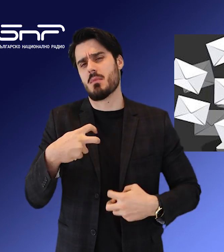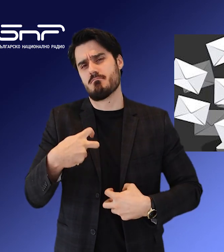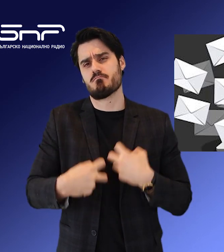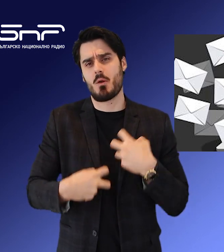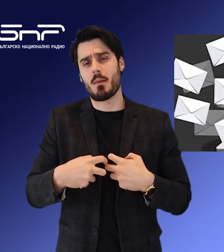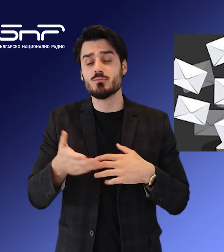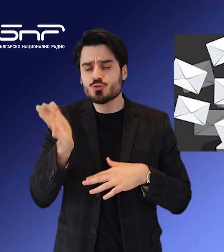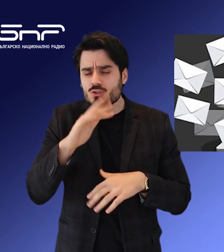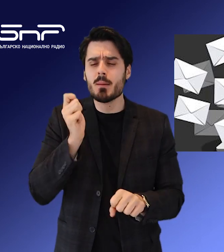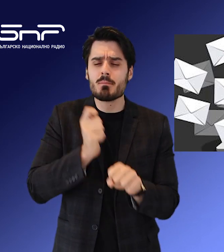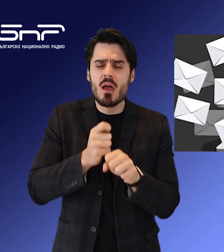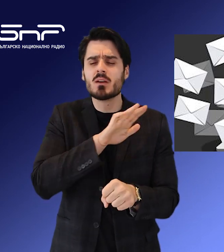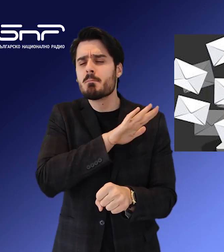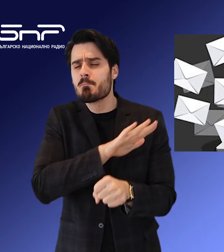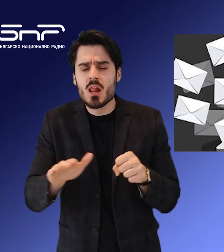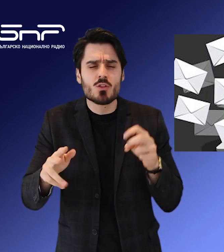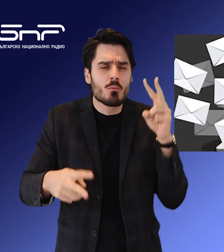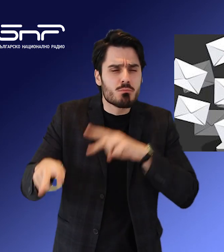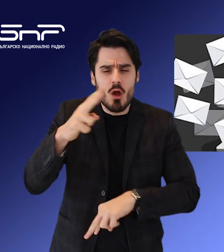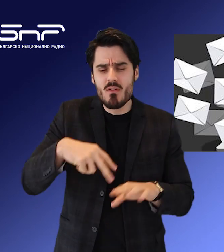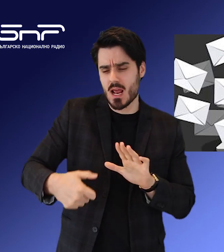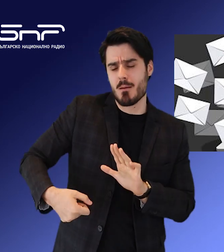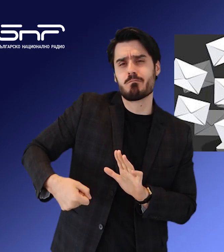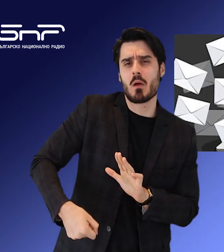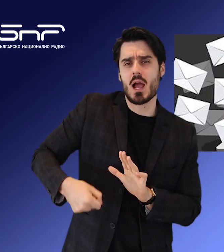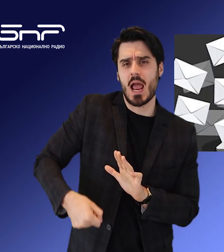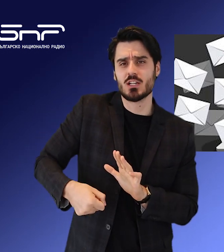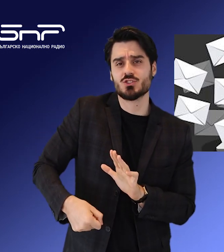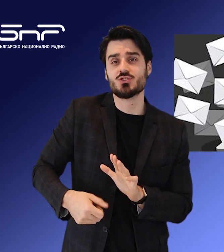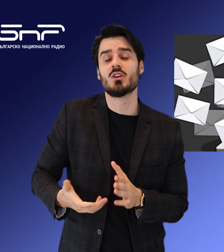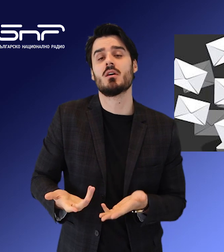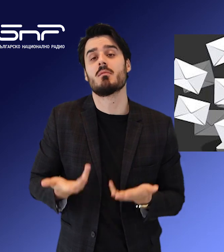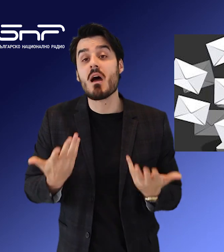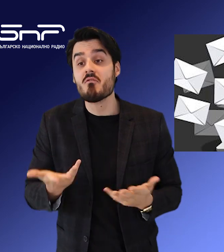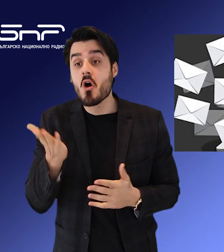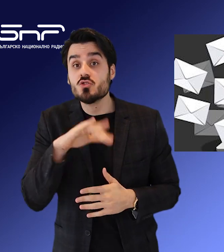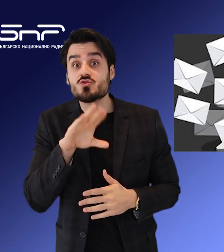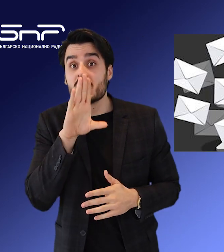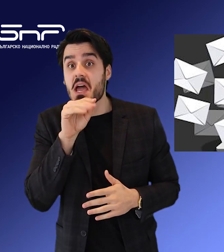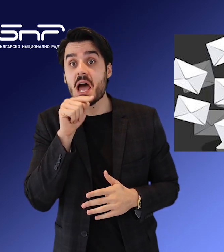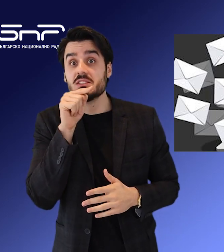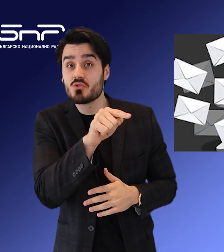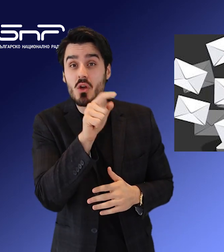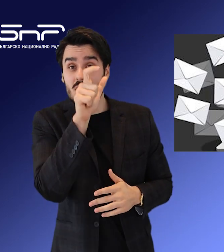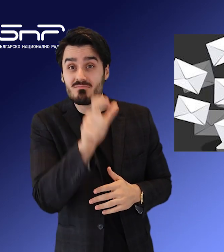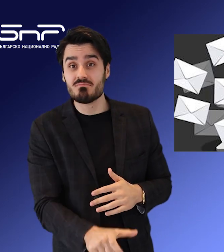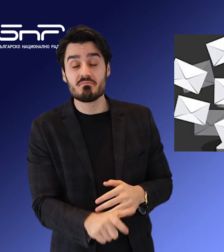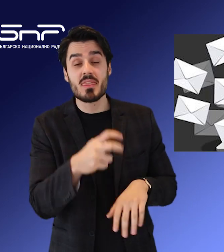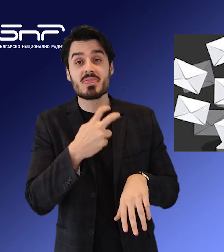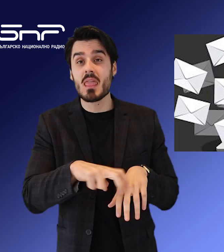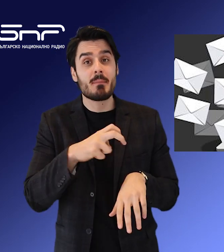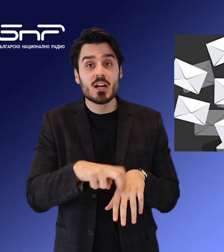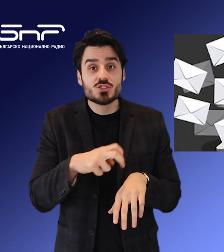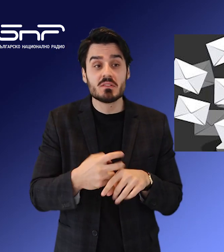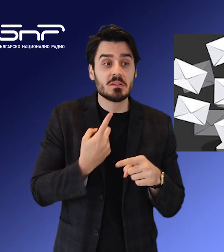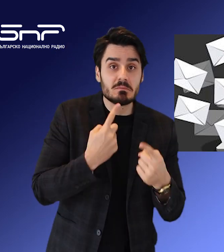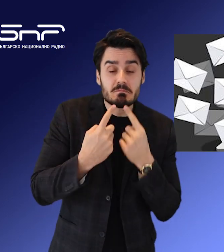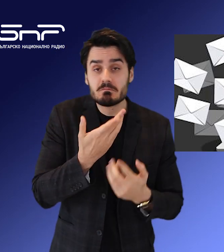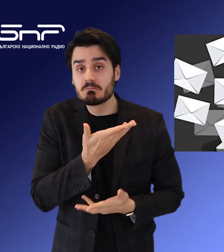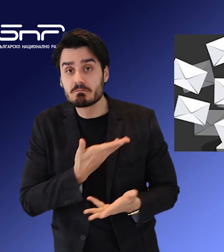секции, ще се правят проверки на обемисти багажи. Какво още каза министр Демерджиев на срещата си с членовете на Централната